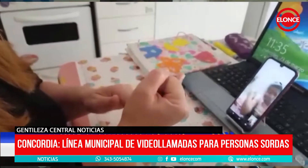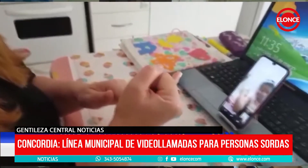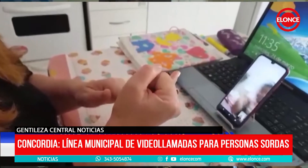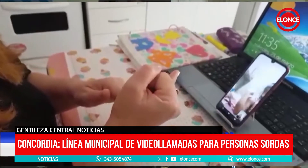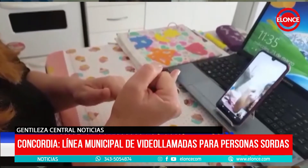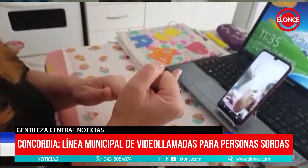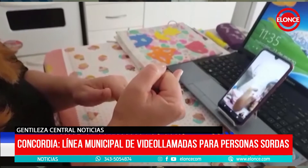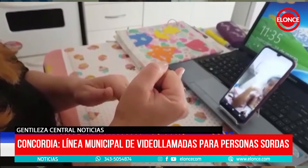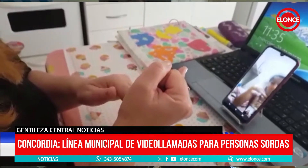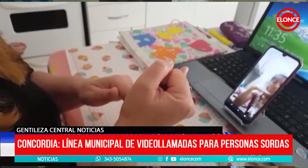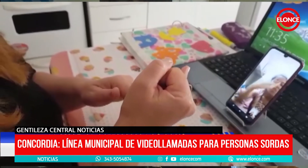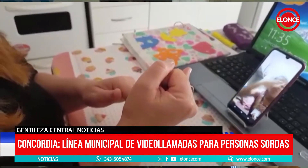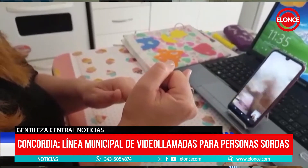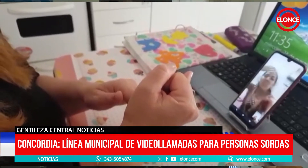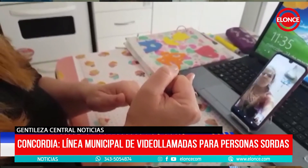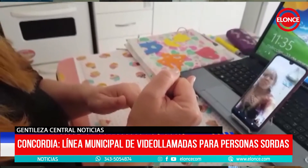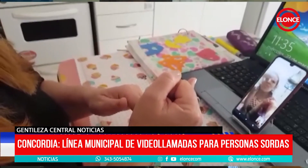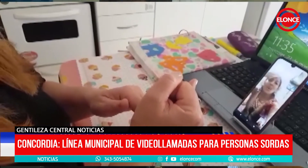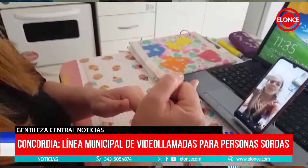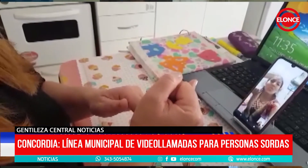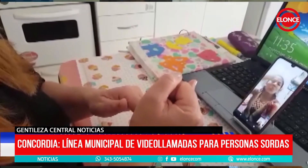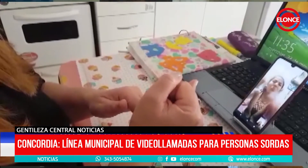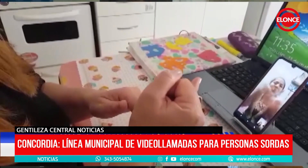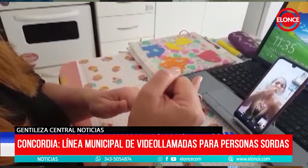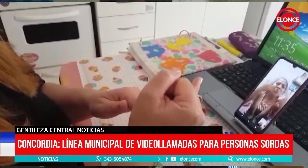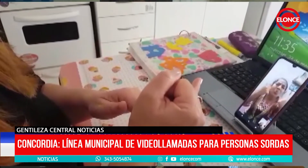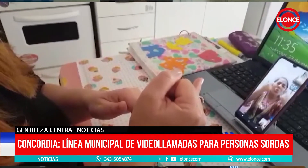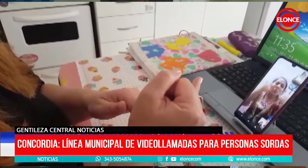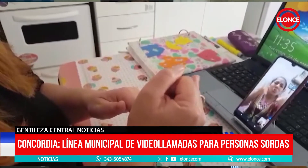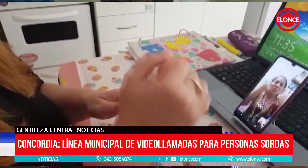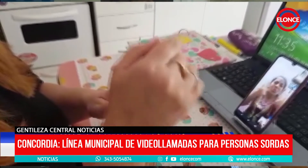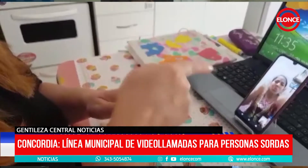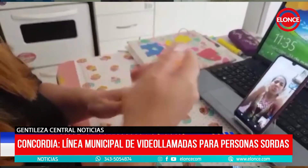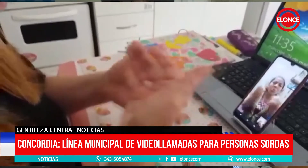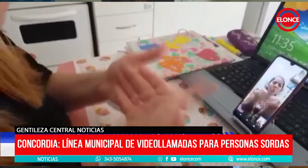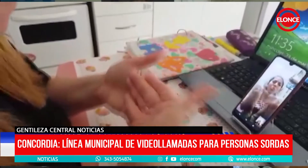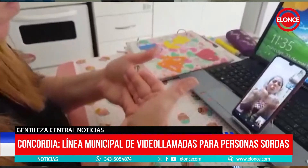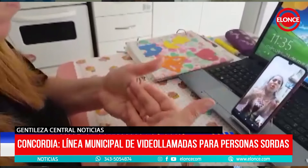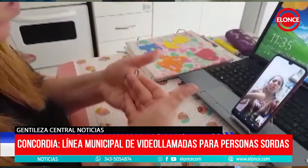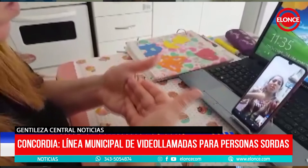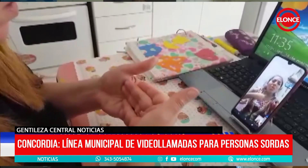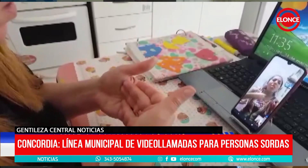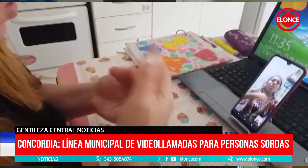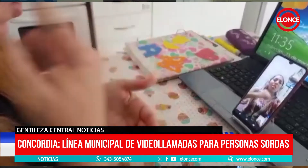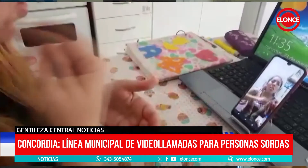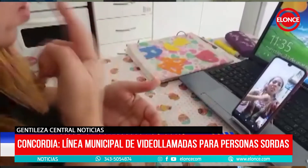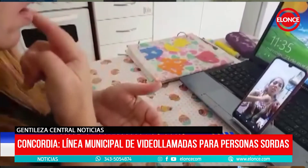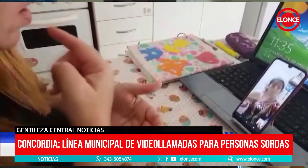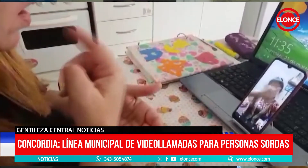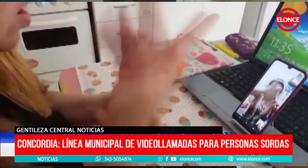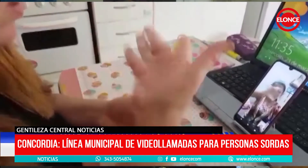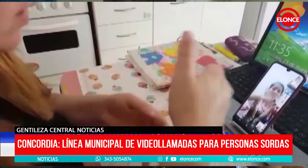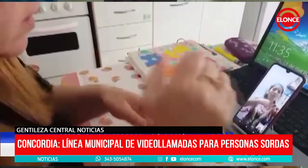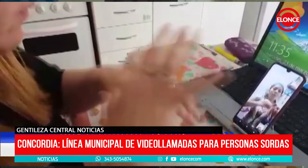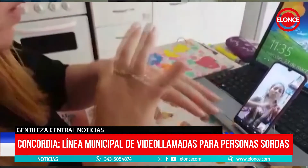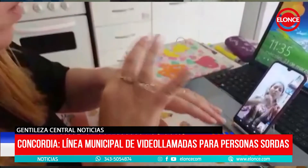atención personalizada, que se viene trabajando esto hace mucho y en pandemia también se trabajó muchísimo, pero